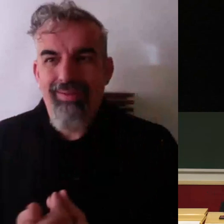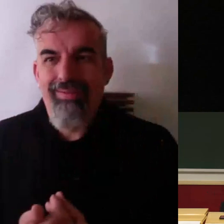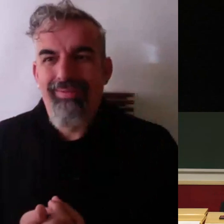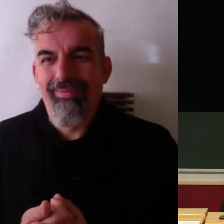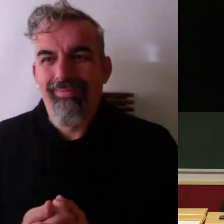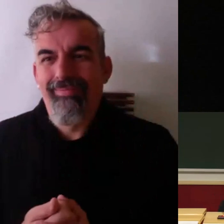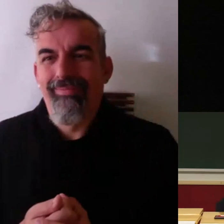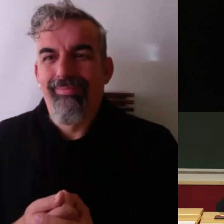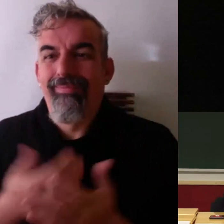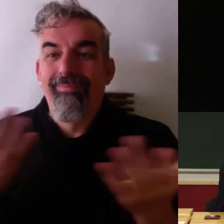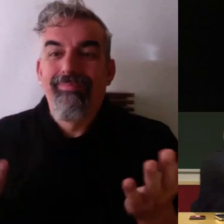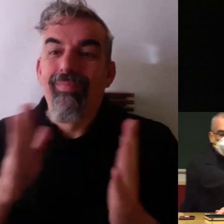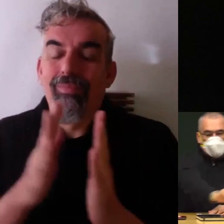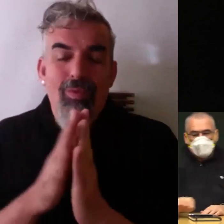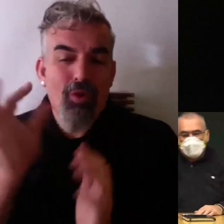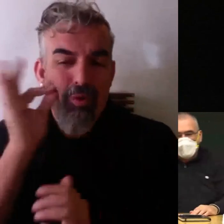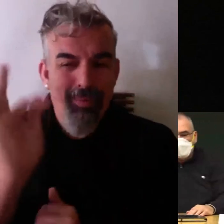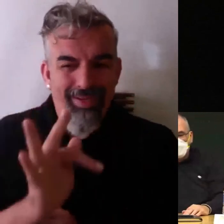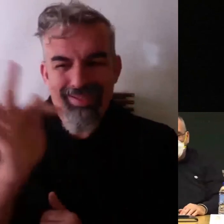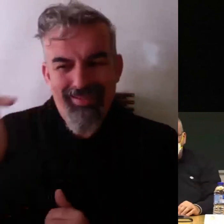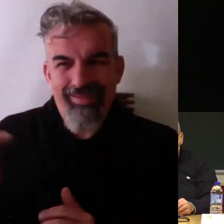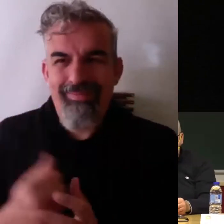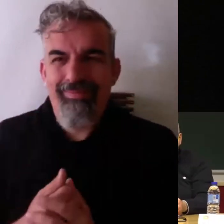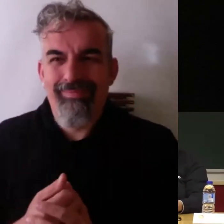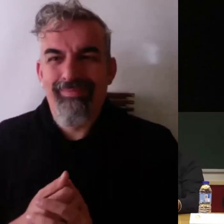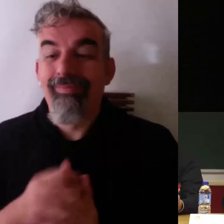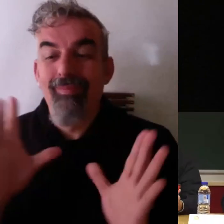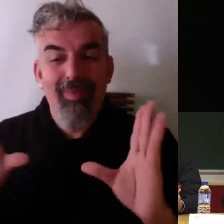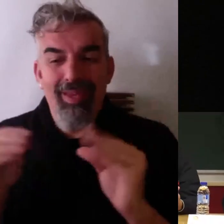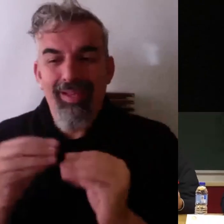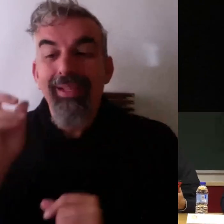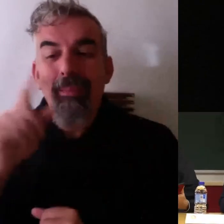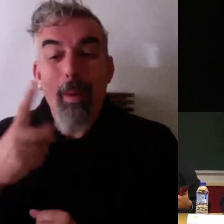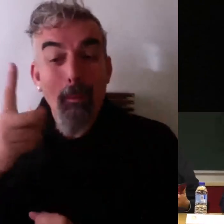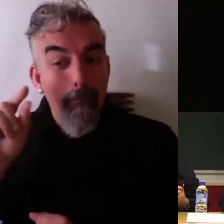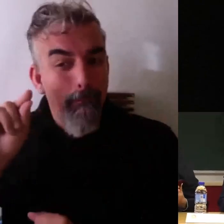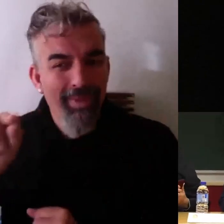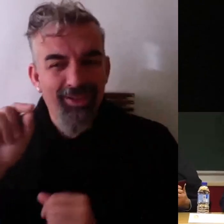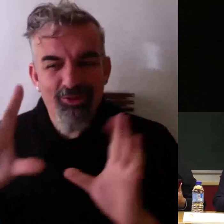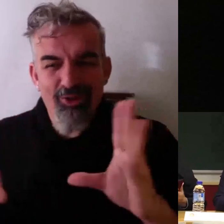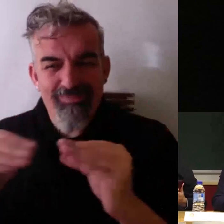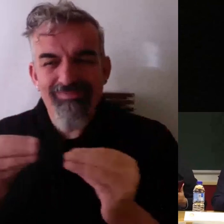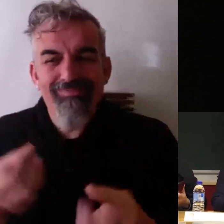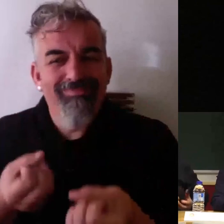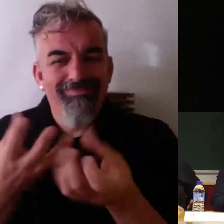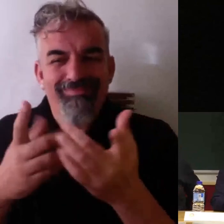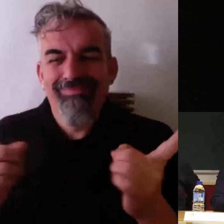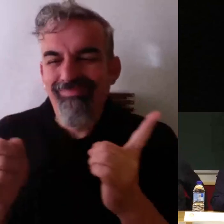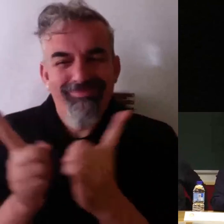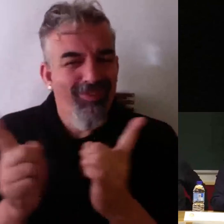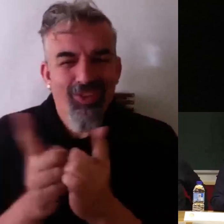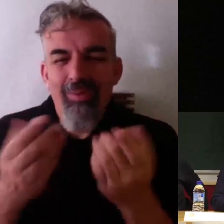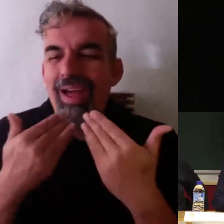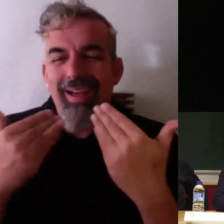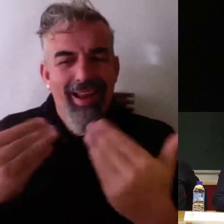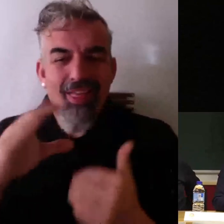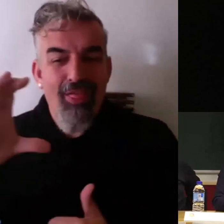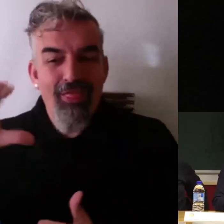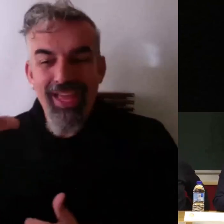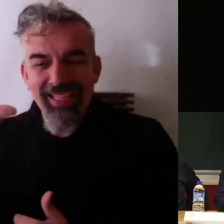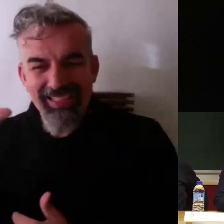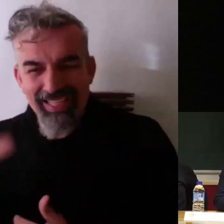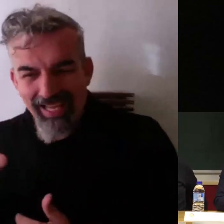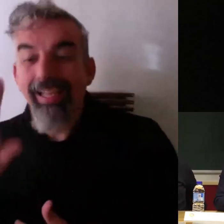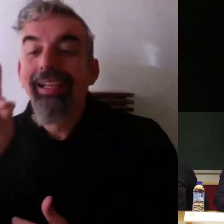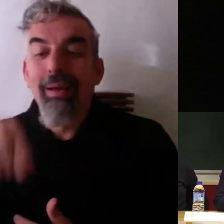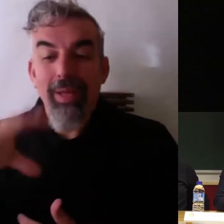gracias Pedro, Carmen yo por utilizar solamente mi minuto pues creo que efectivamente lo que tengo que hacer es agradecerte César y al